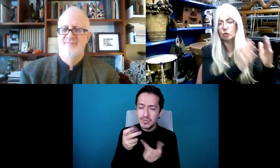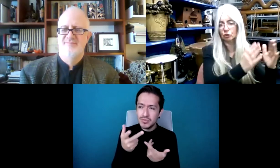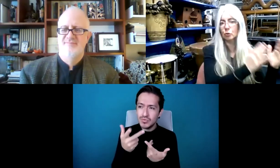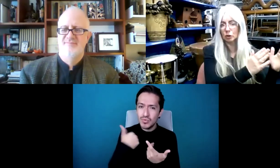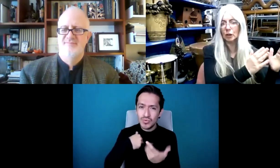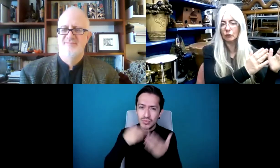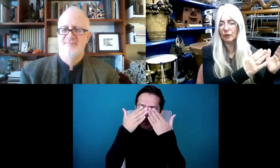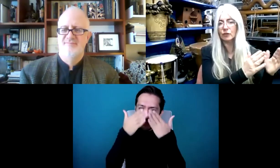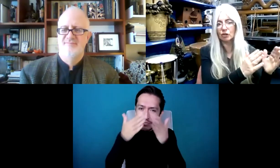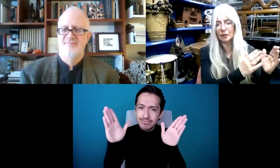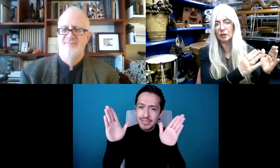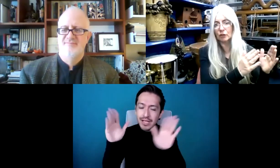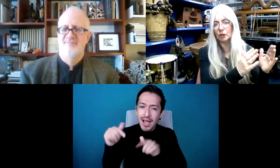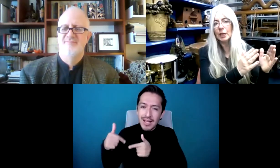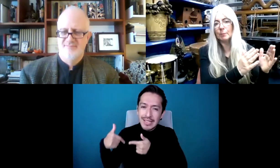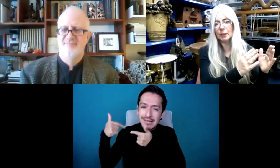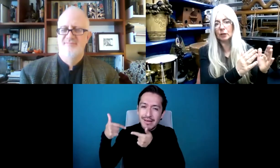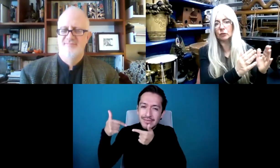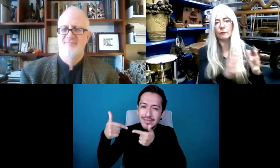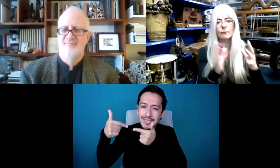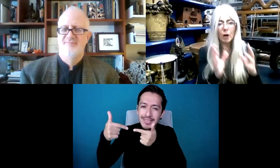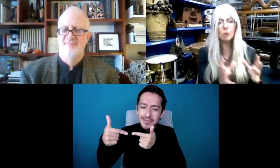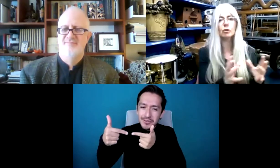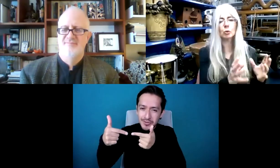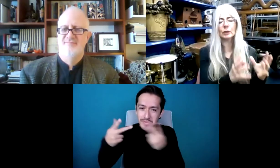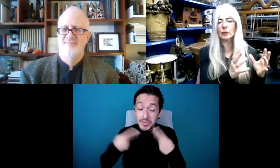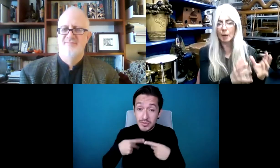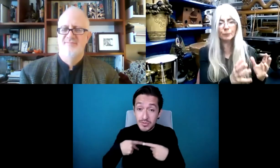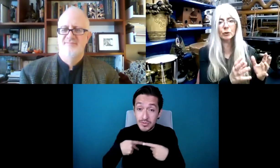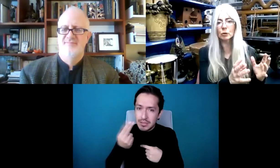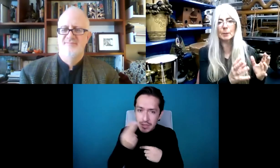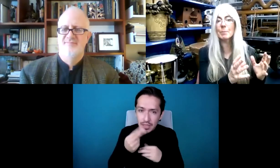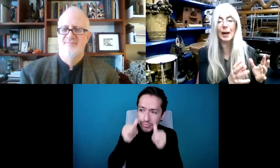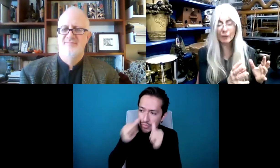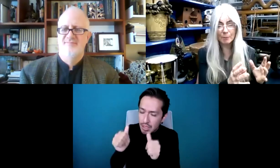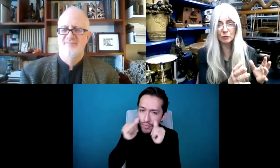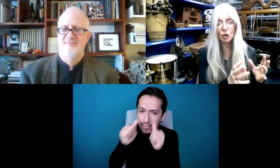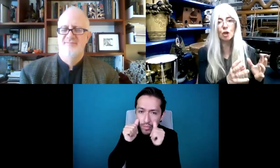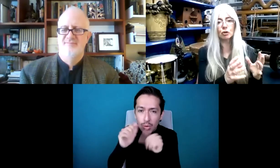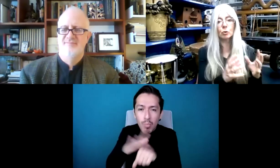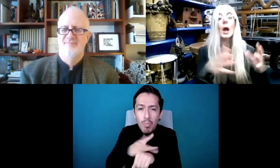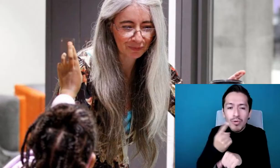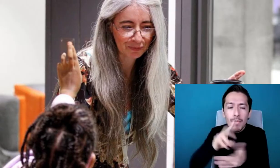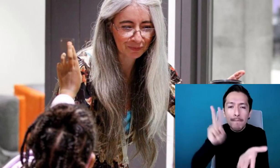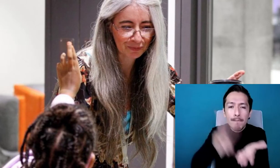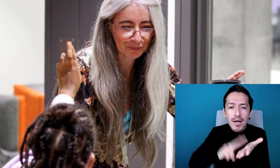generación tiene que ser escuchada porque su valor es